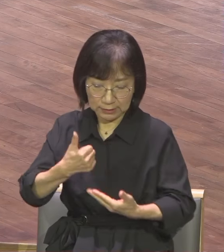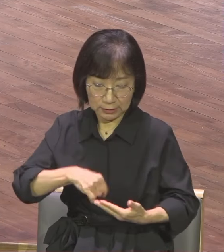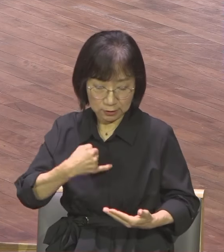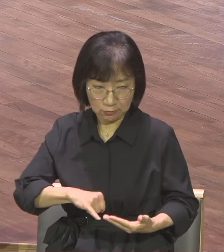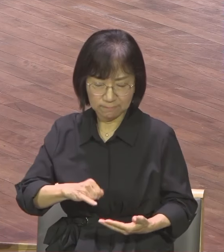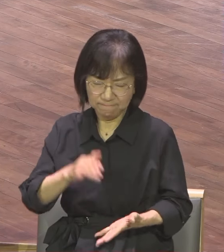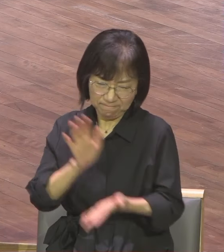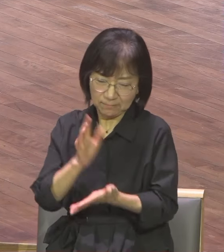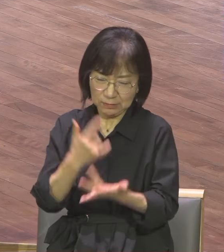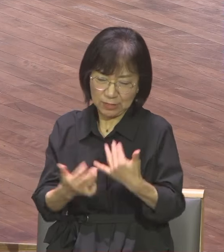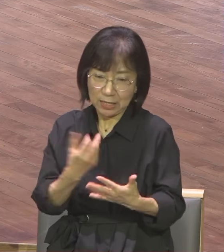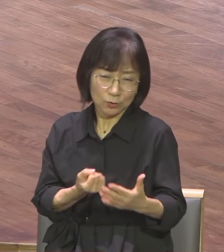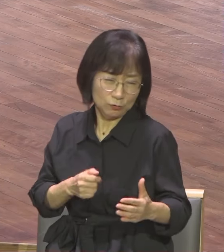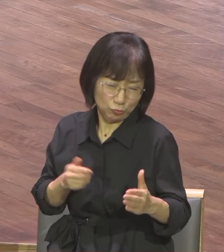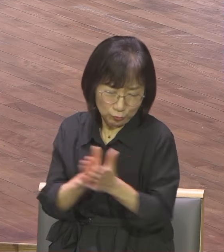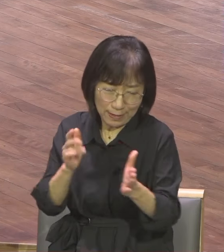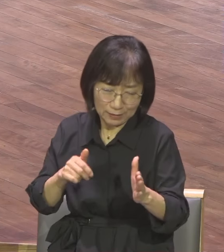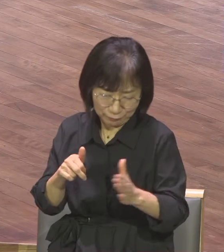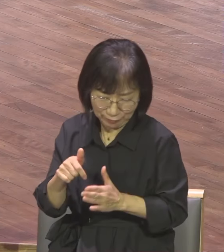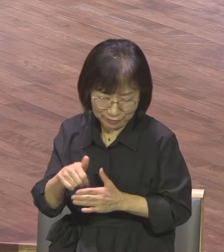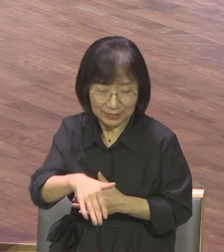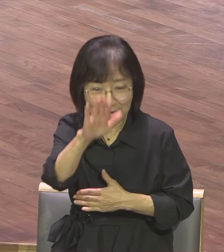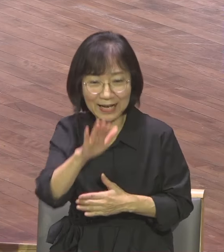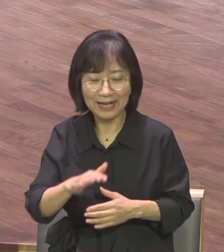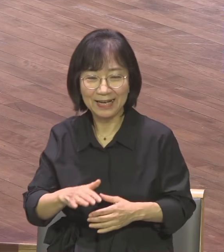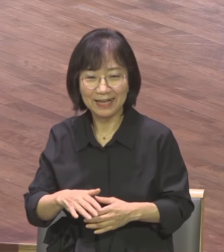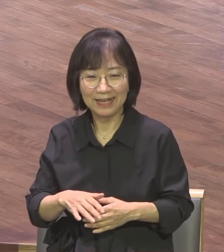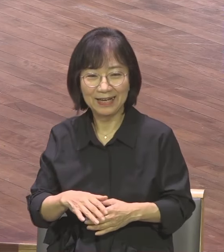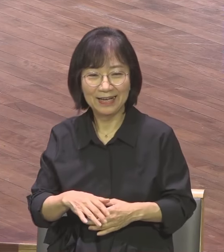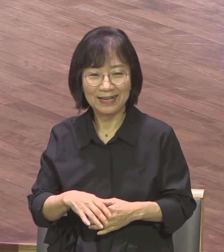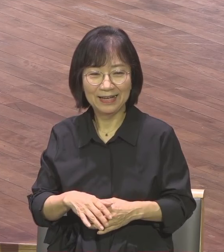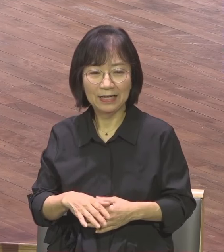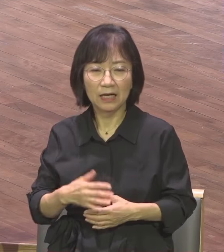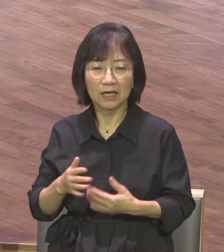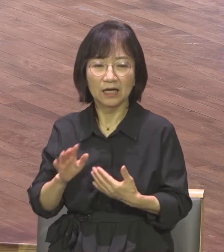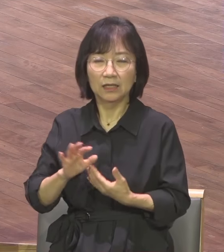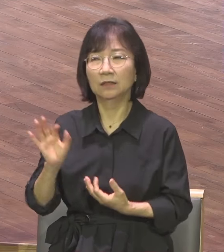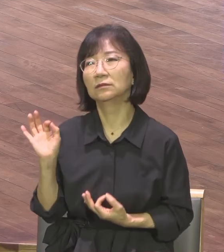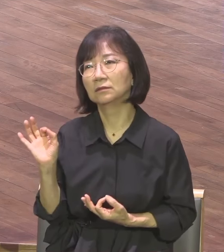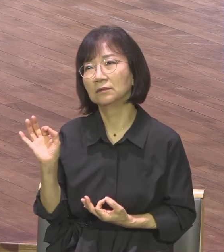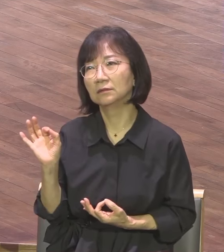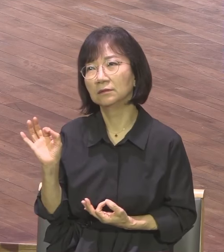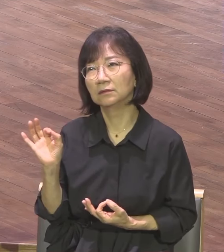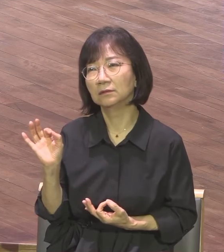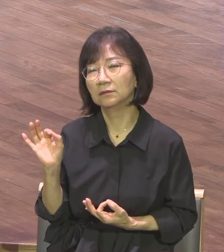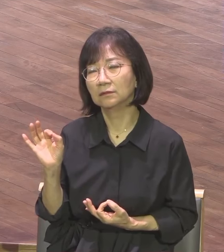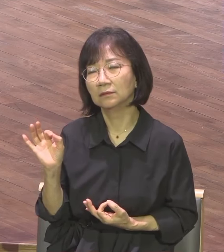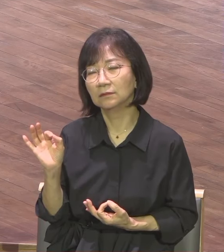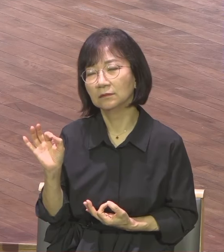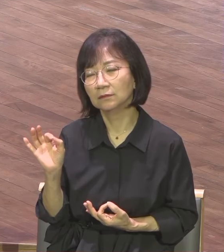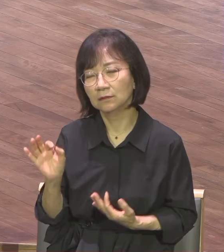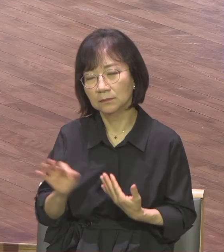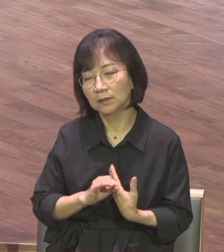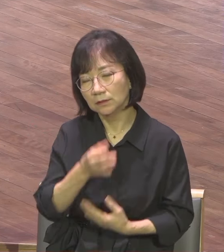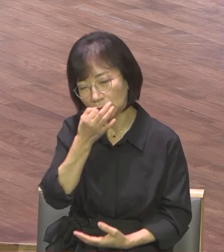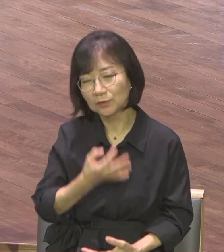이 자녀의 불이 있는 사람은요 머물러 있지 않고 날마다 전진합니다 나 같은 사람이